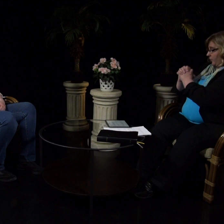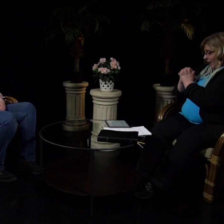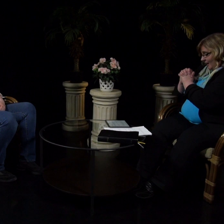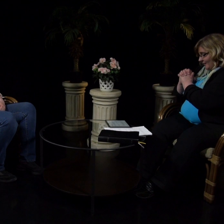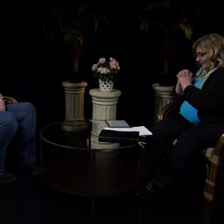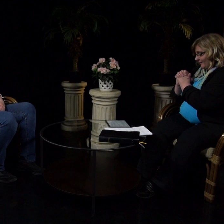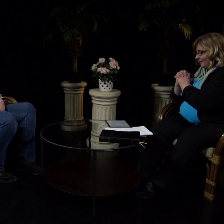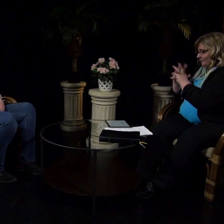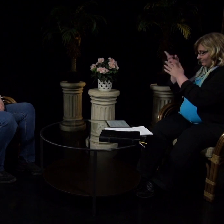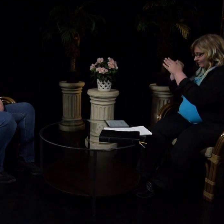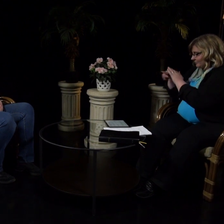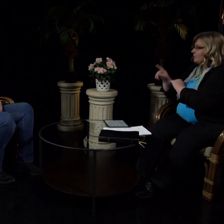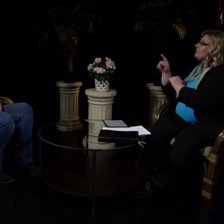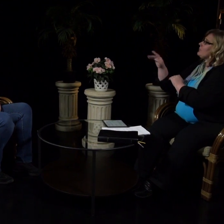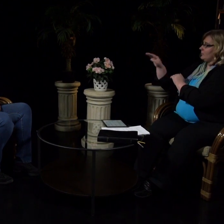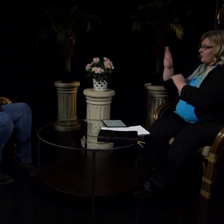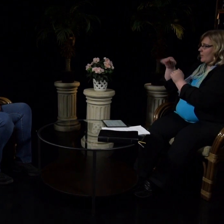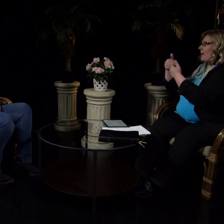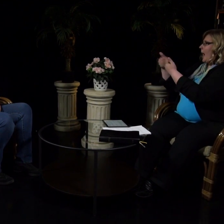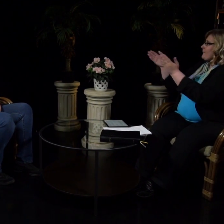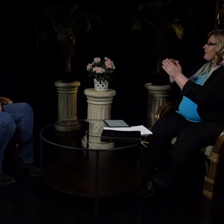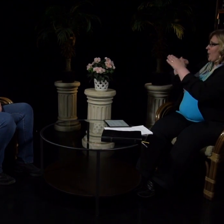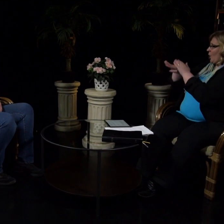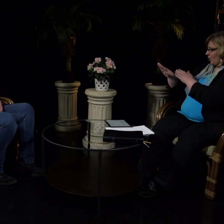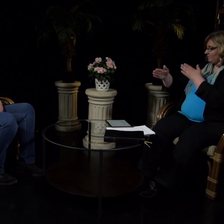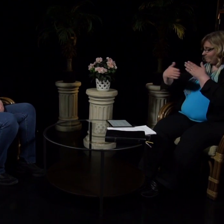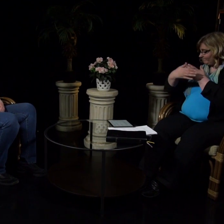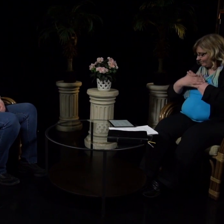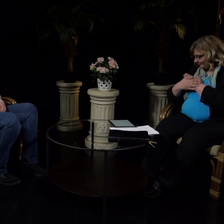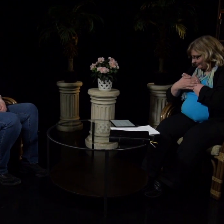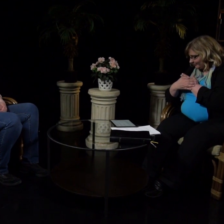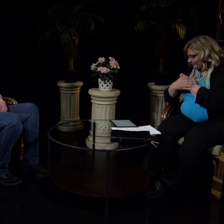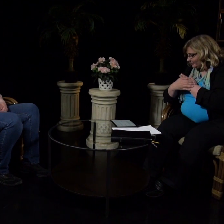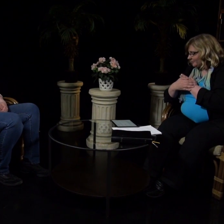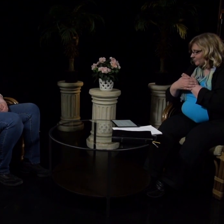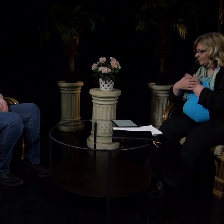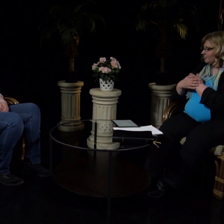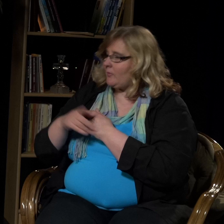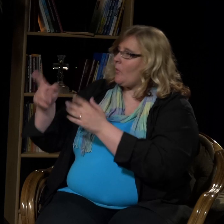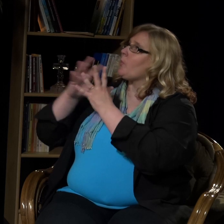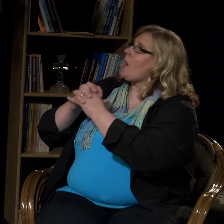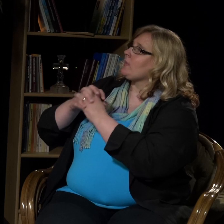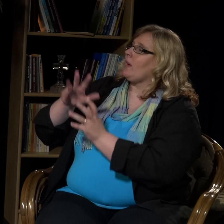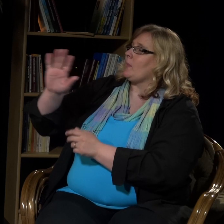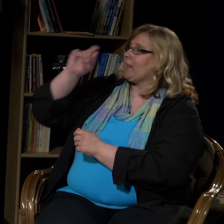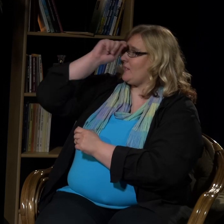rukoilet, mene kammioosi, sulje ovesi ja rukoile isäsi,